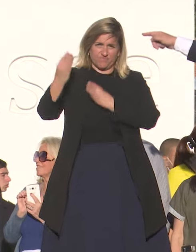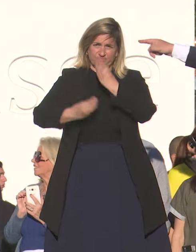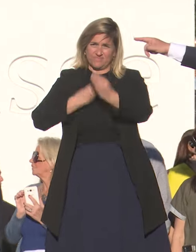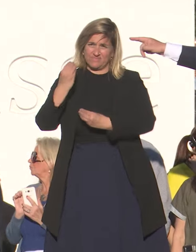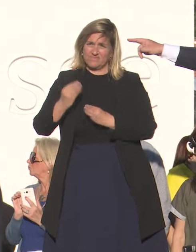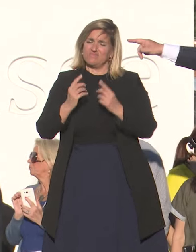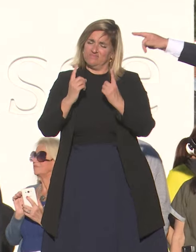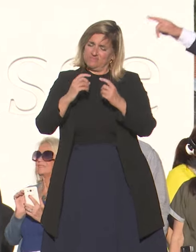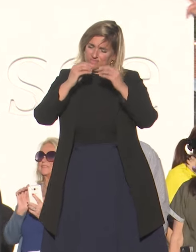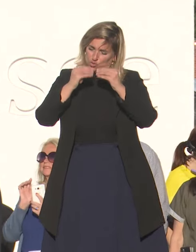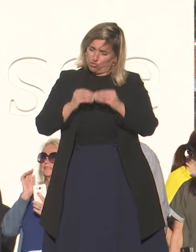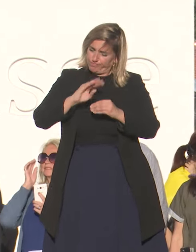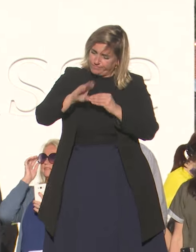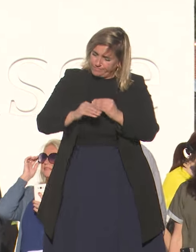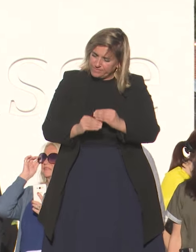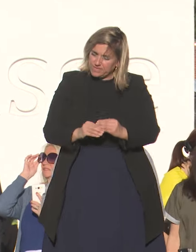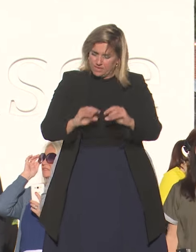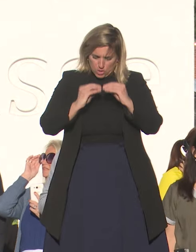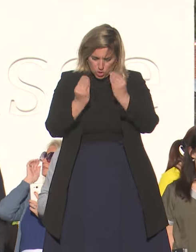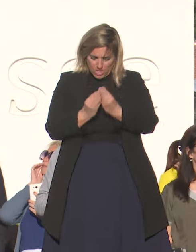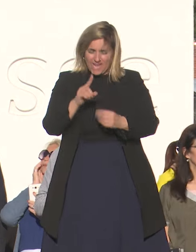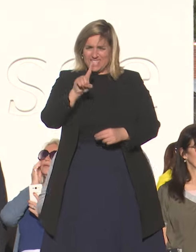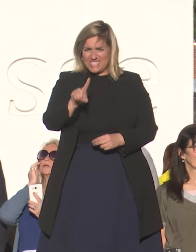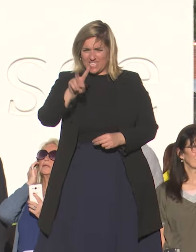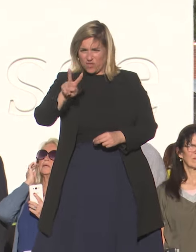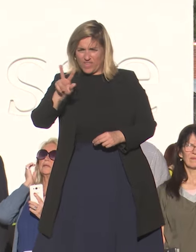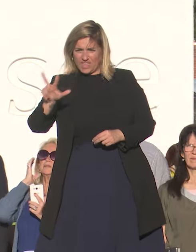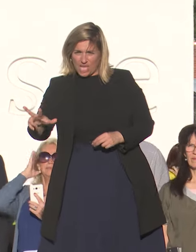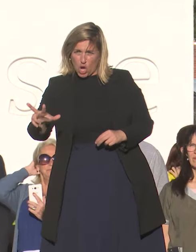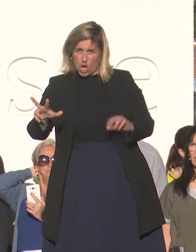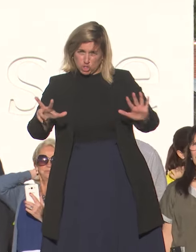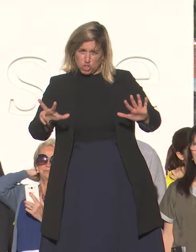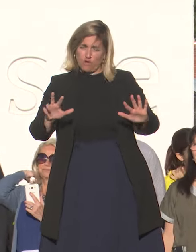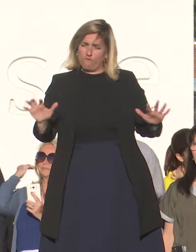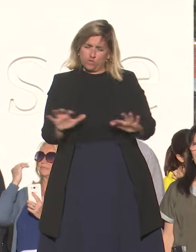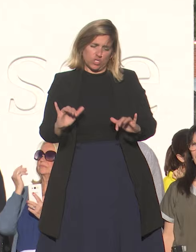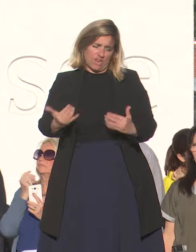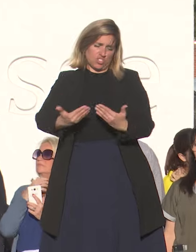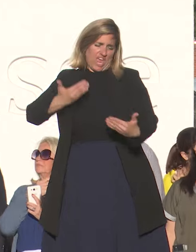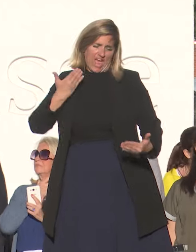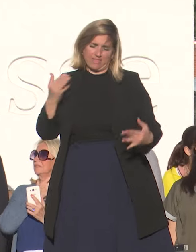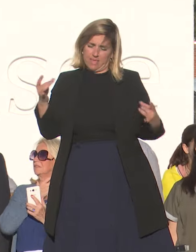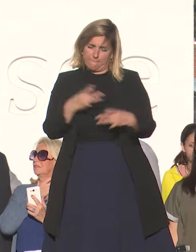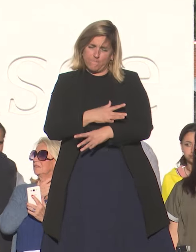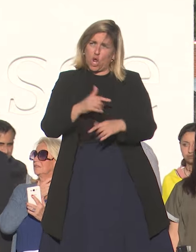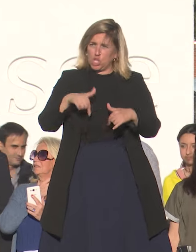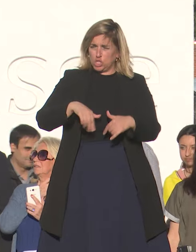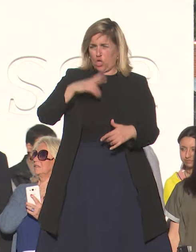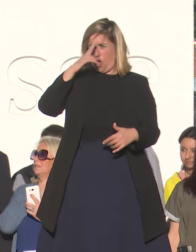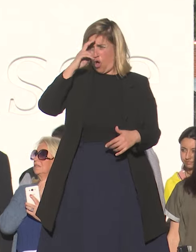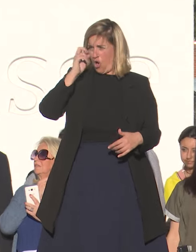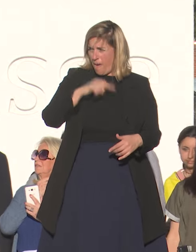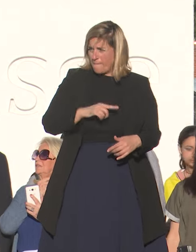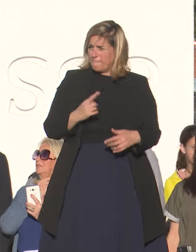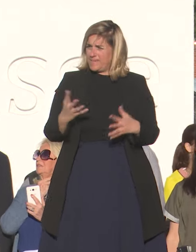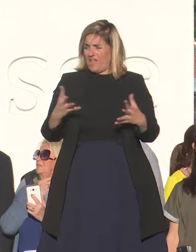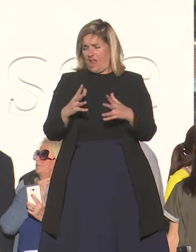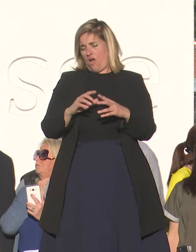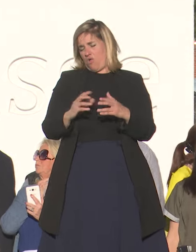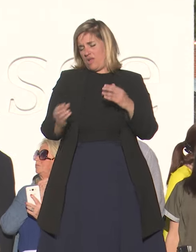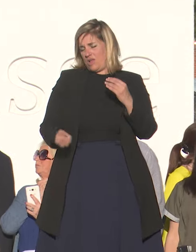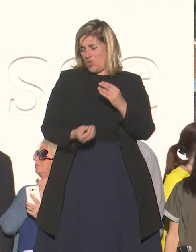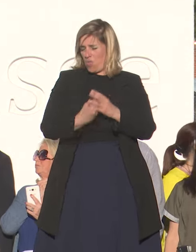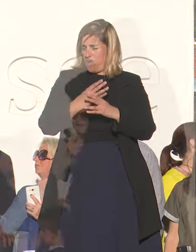sumar a los 128 funcionarios que ya tenía el centro de salud que se incorporaron